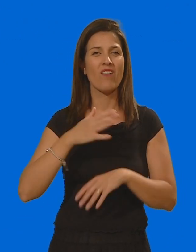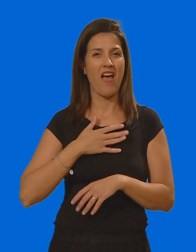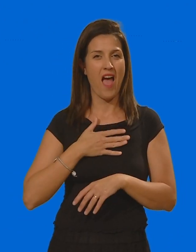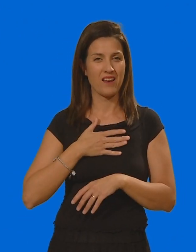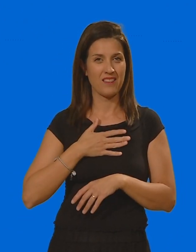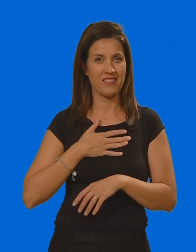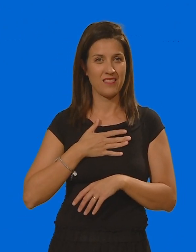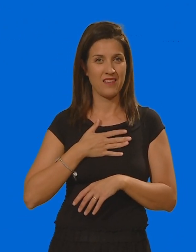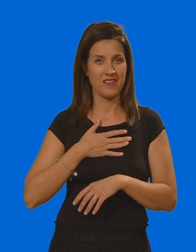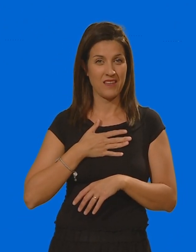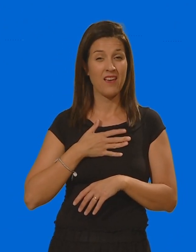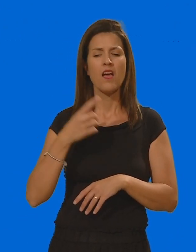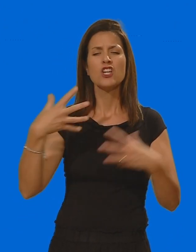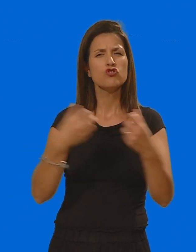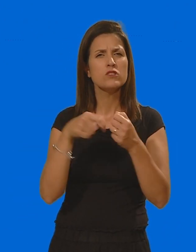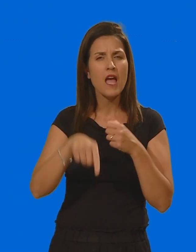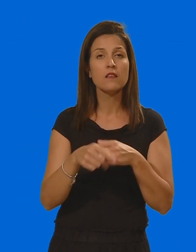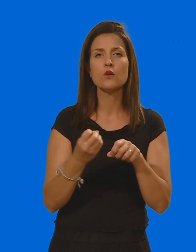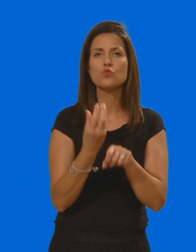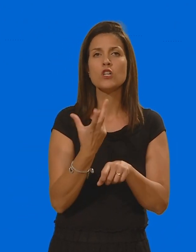L'incidente è avvenuto domenica in Trentino